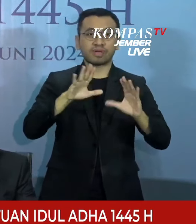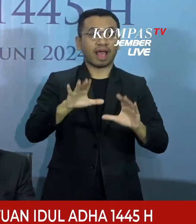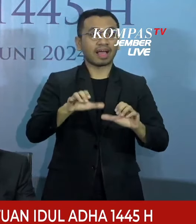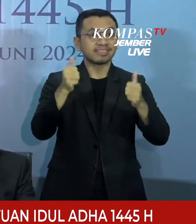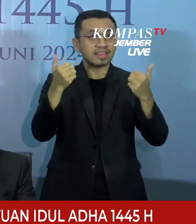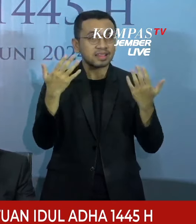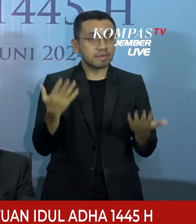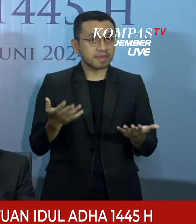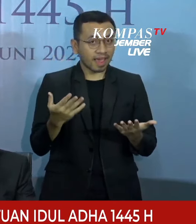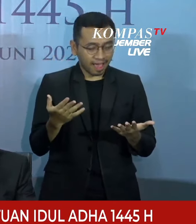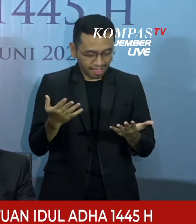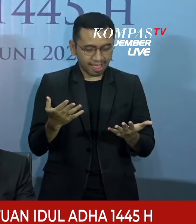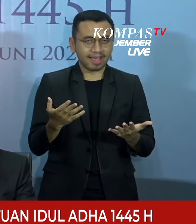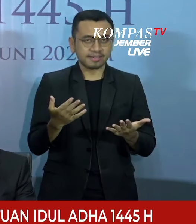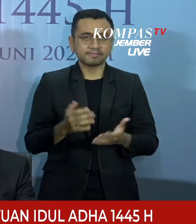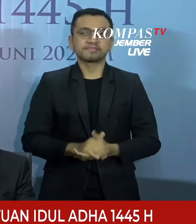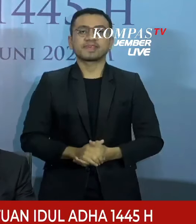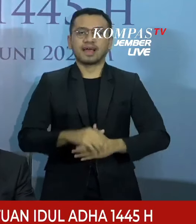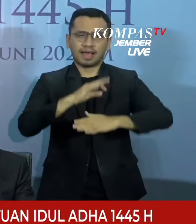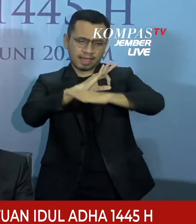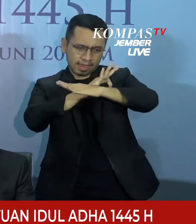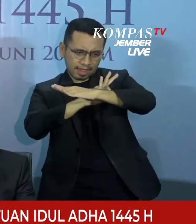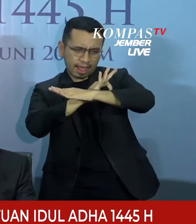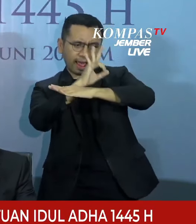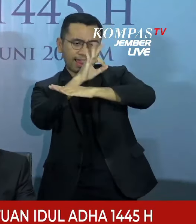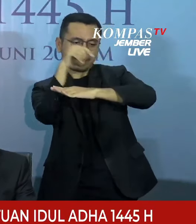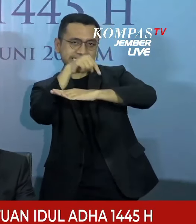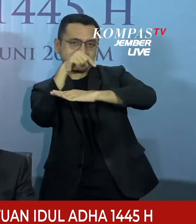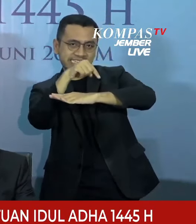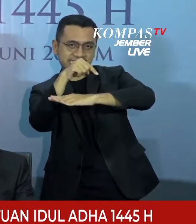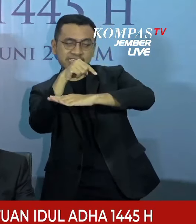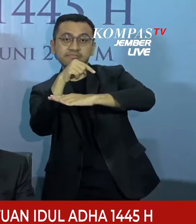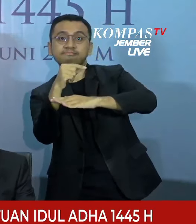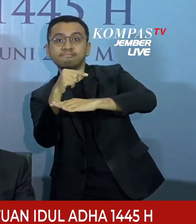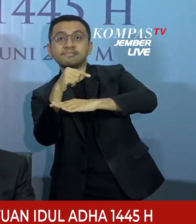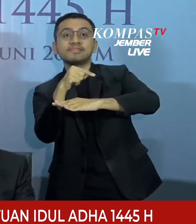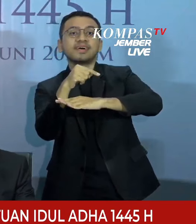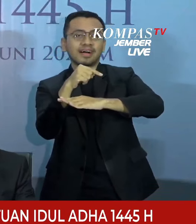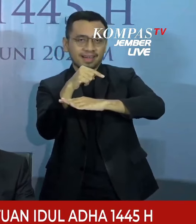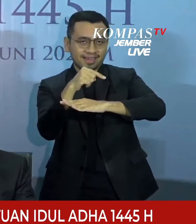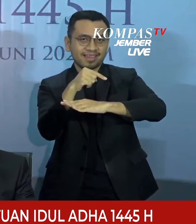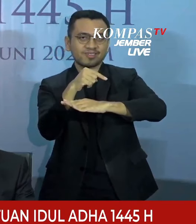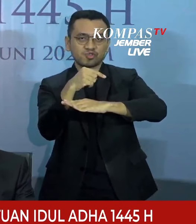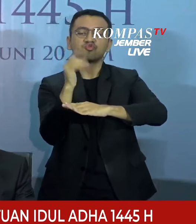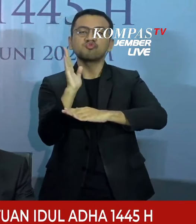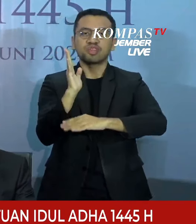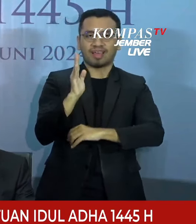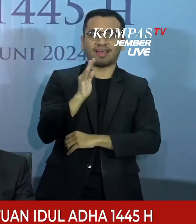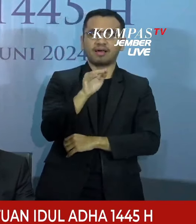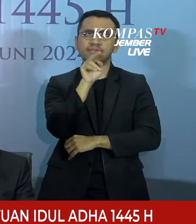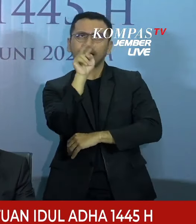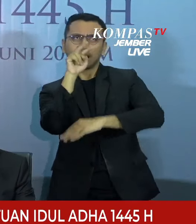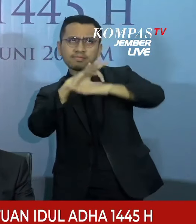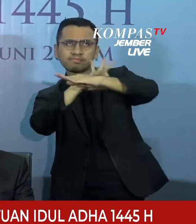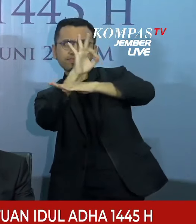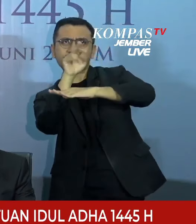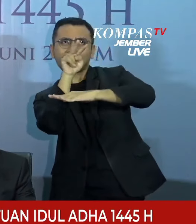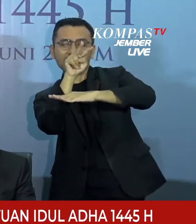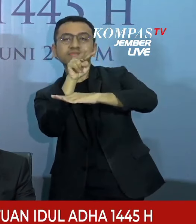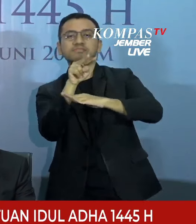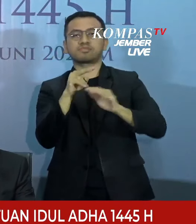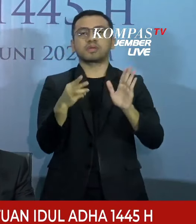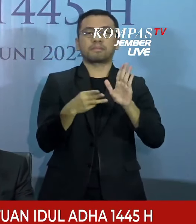data hilal pada hari ini tentu telah memenuhi kriteria visibilitas Mabims.